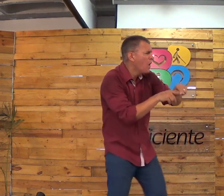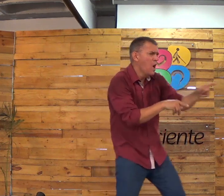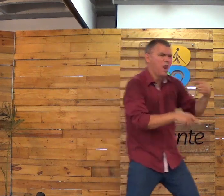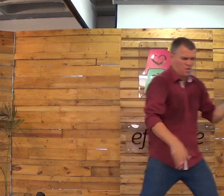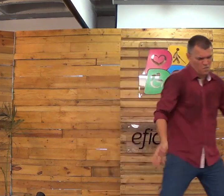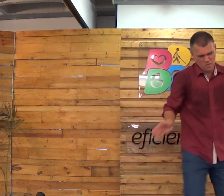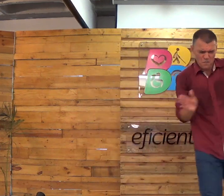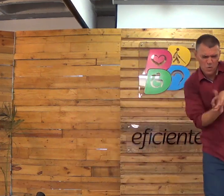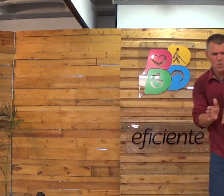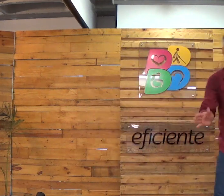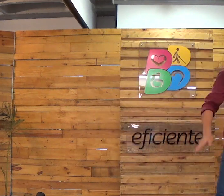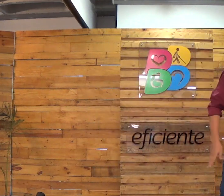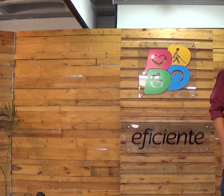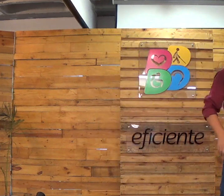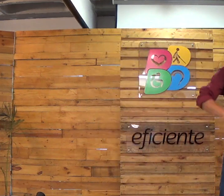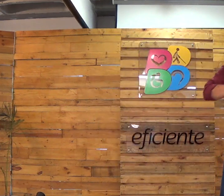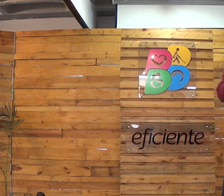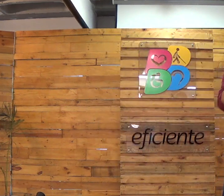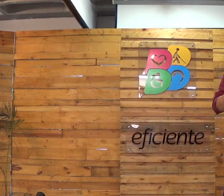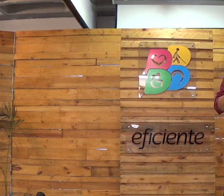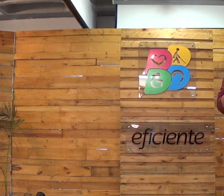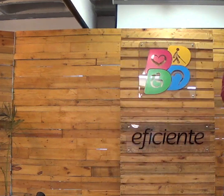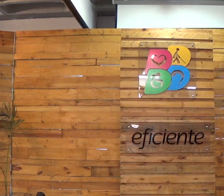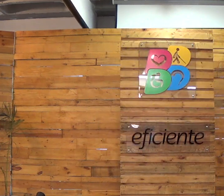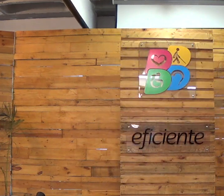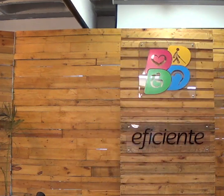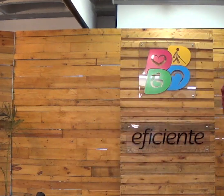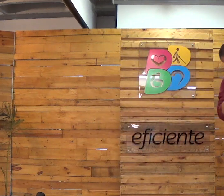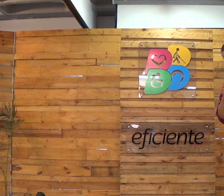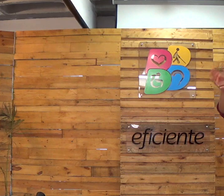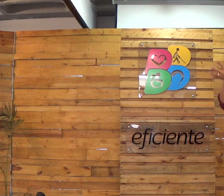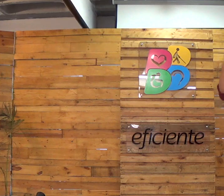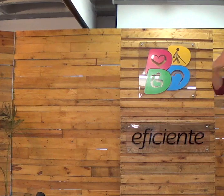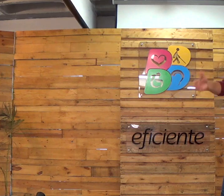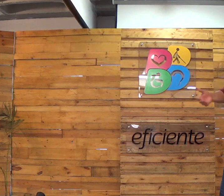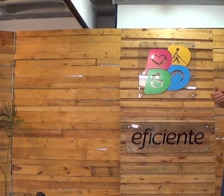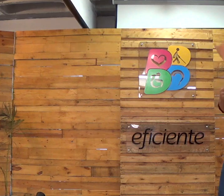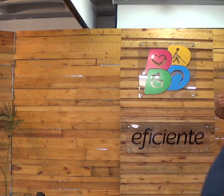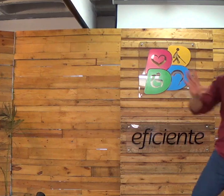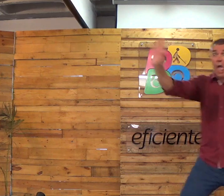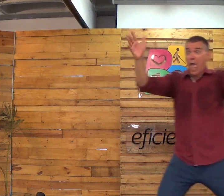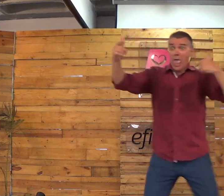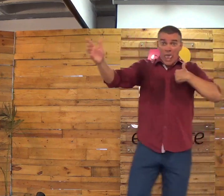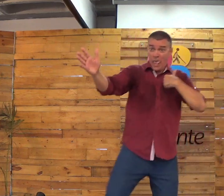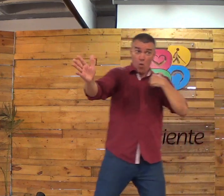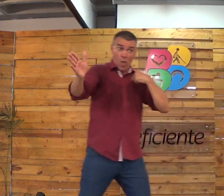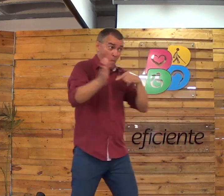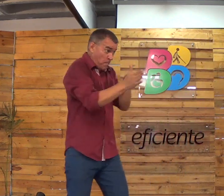Você voltando pra igreja? Pois é, pastor, eu me arrependi e tal, eu quero uma vida nova, quero me confessar.